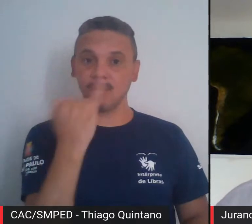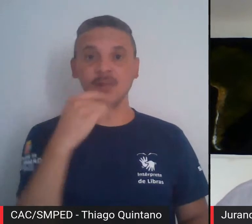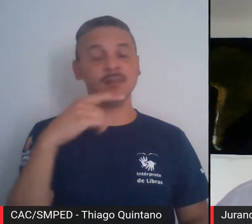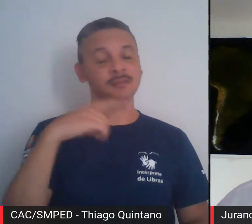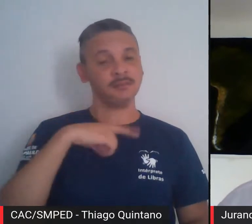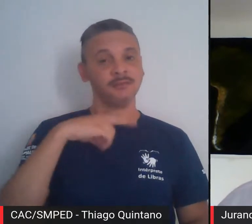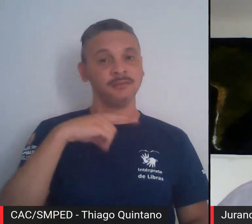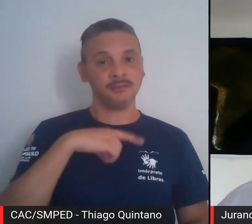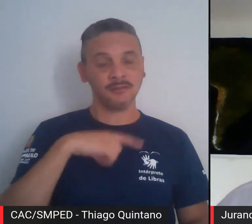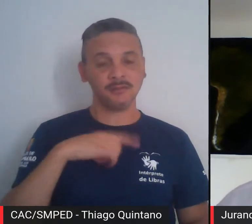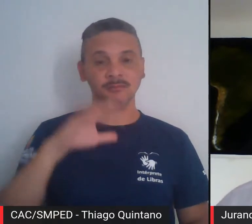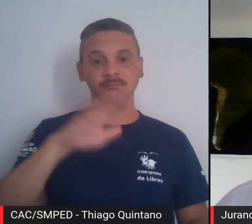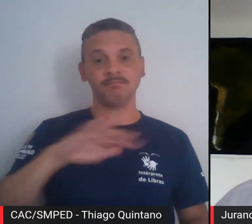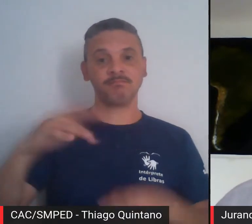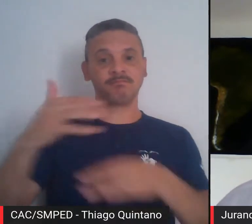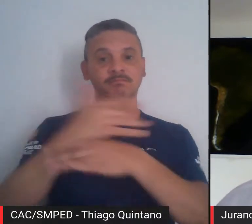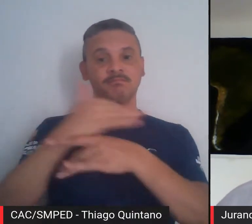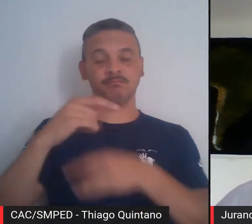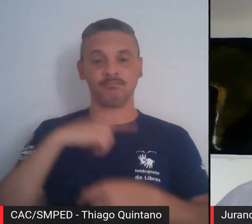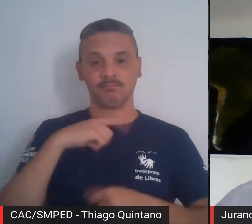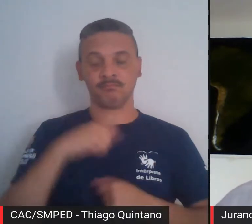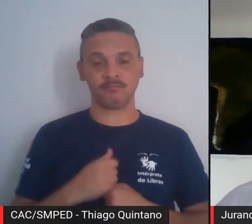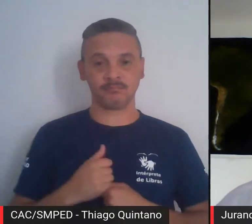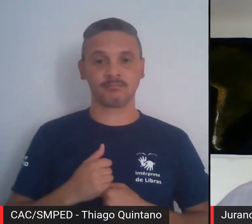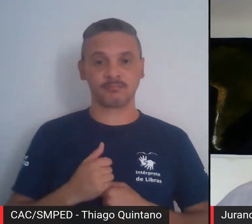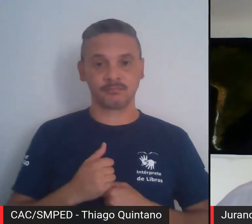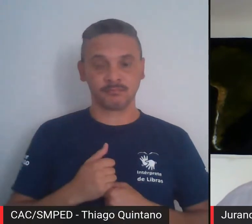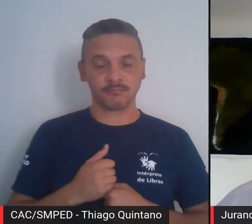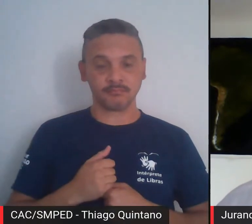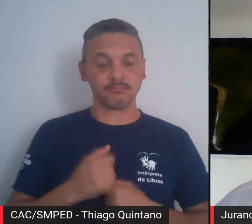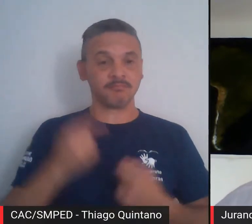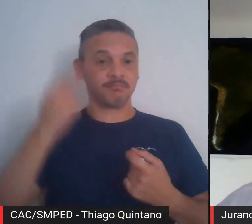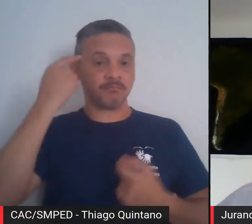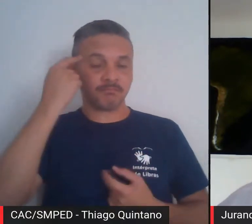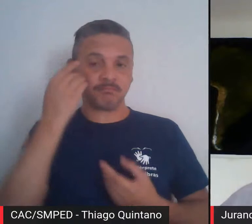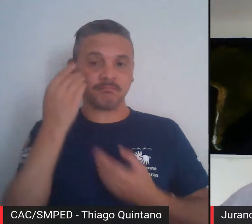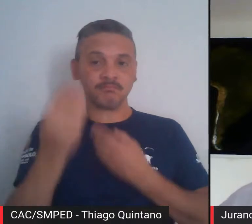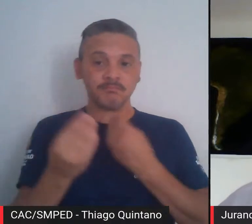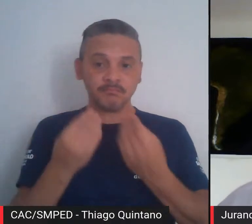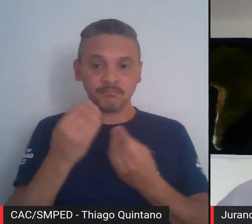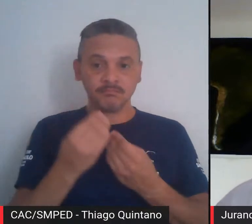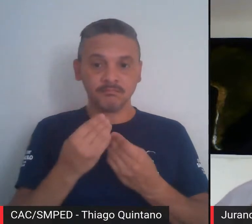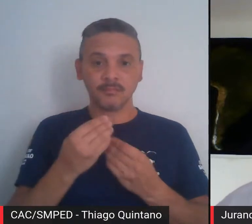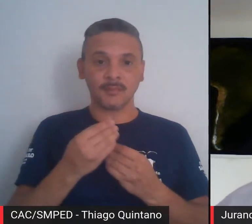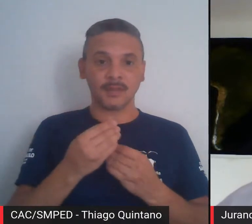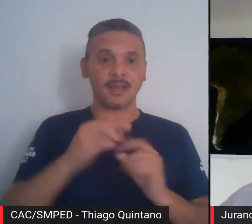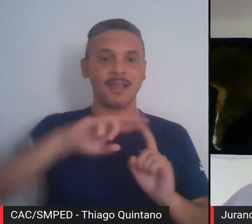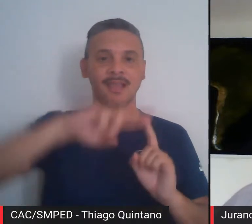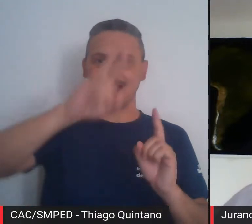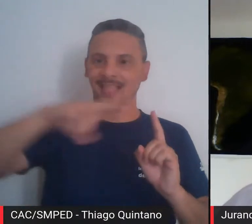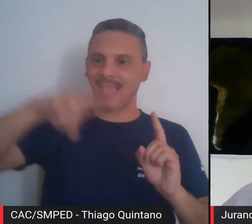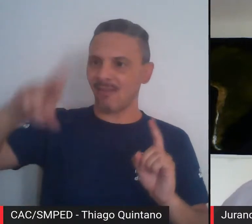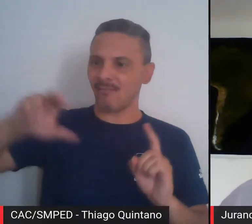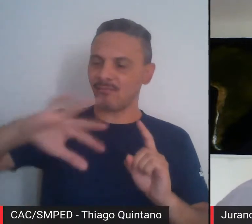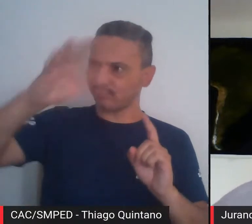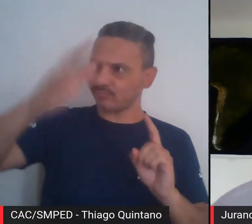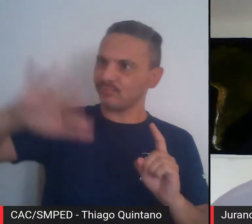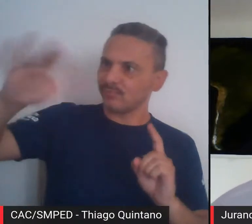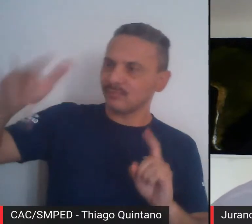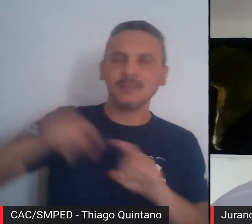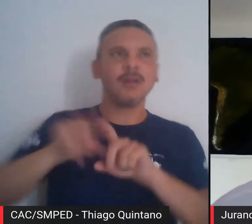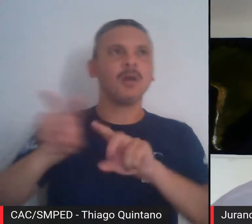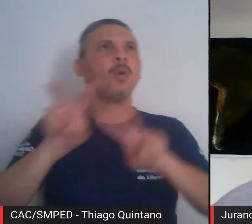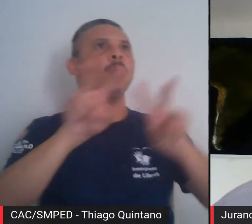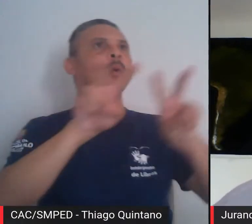para a cidade, não só na perspectiva do relevo, da paisagem natural, mas da